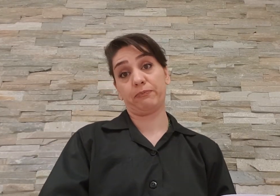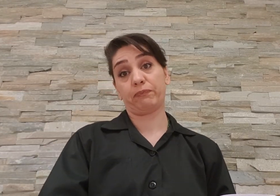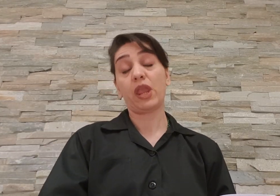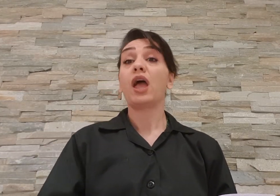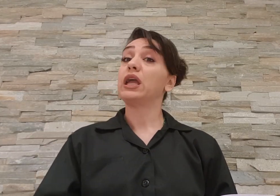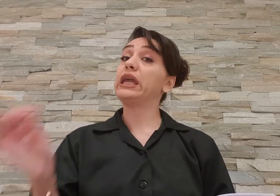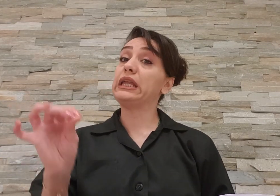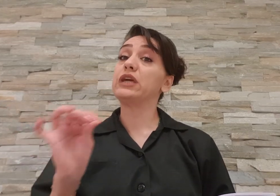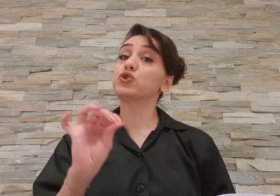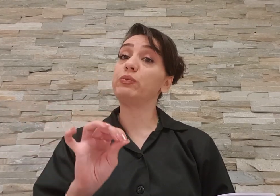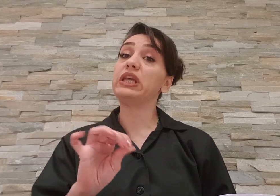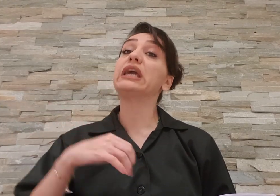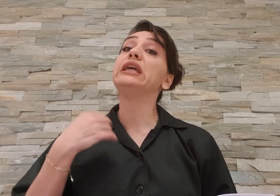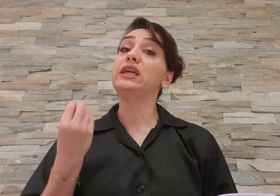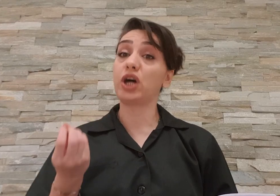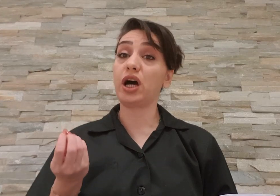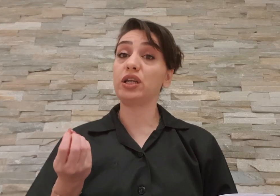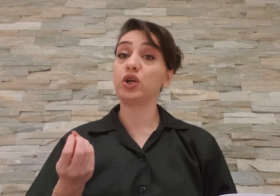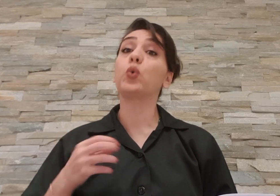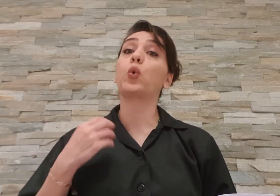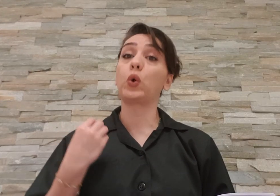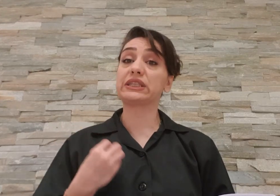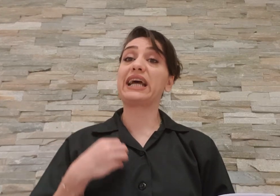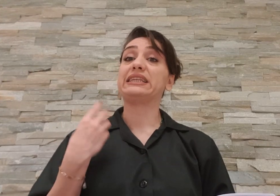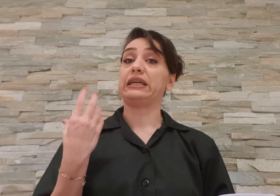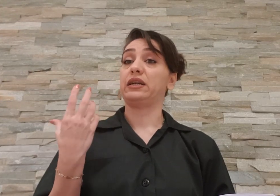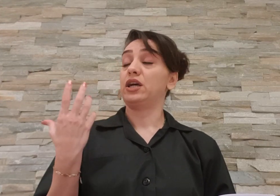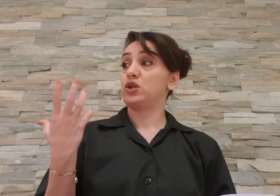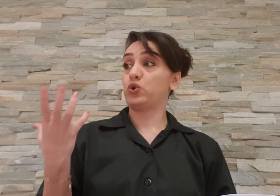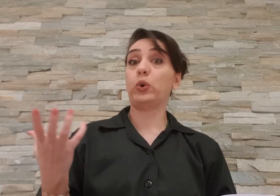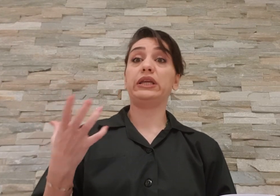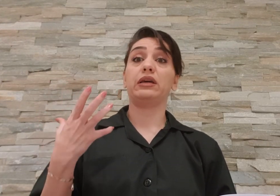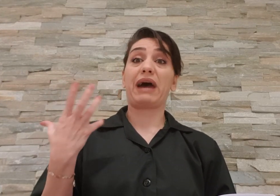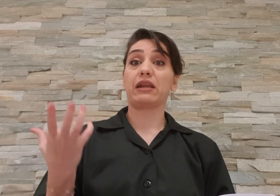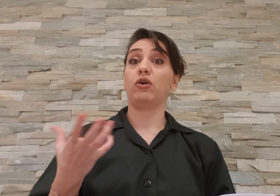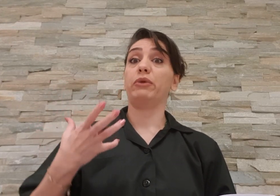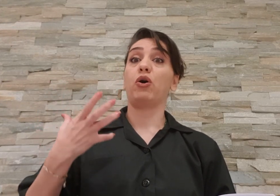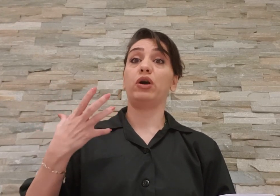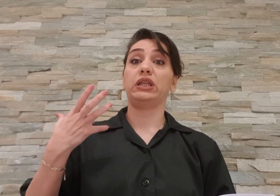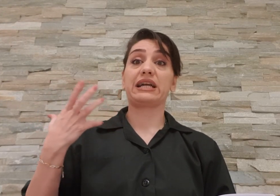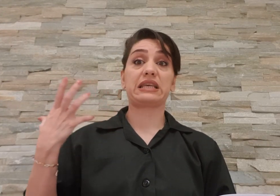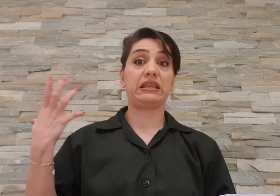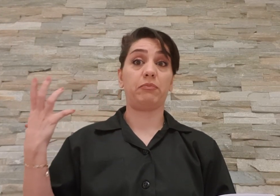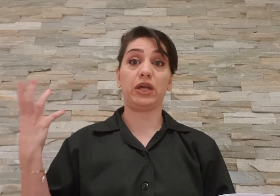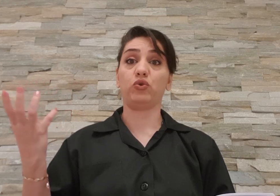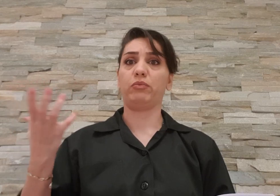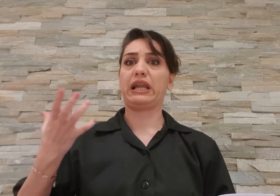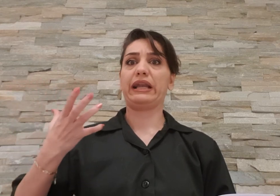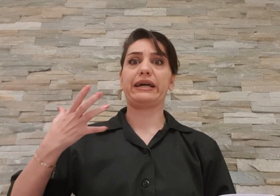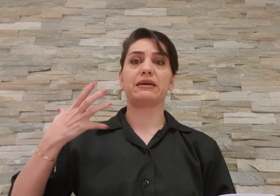این نشون میده که ایران قدرت تولید برنامه هایی در سطح بین الملل که